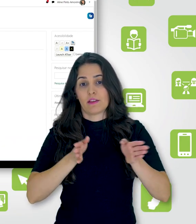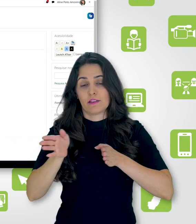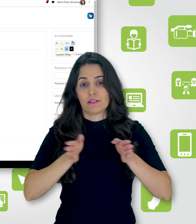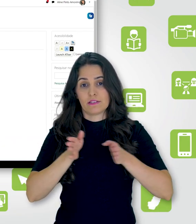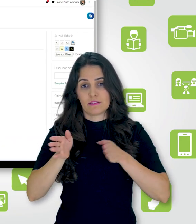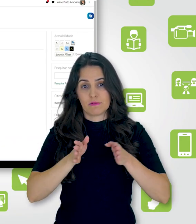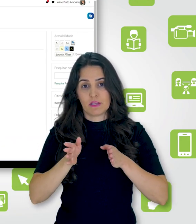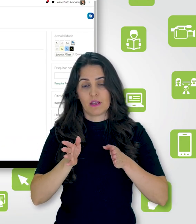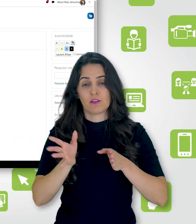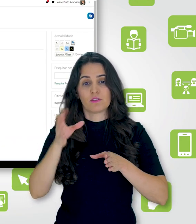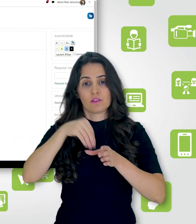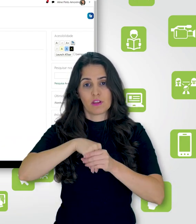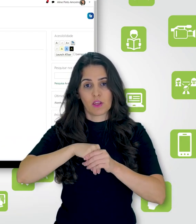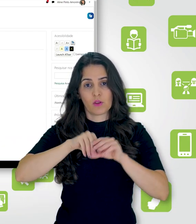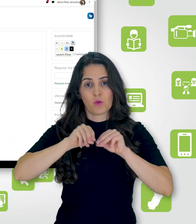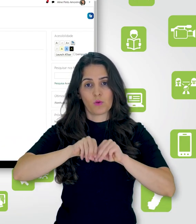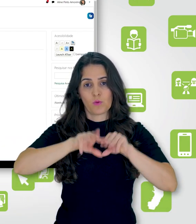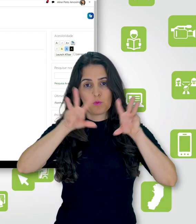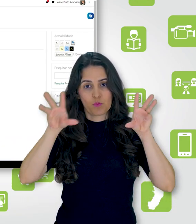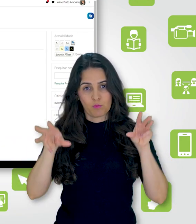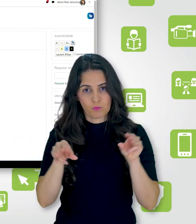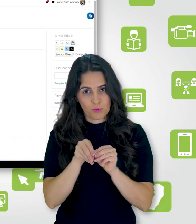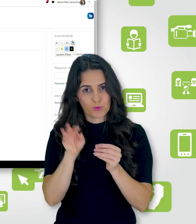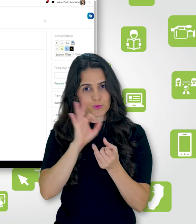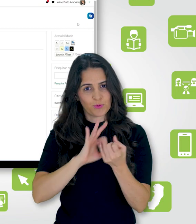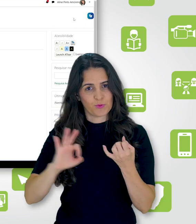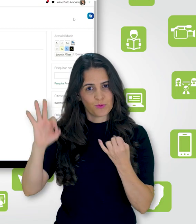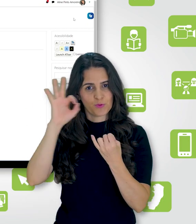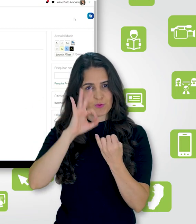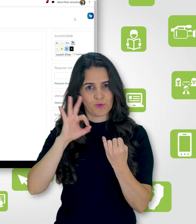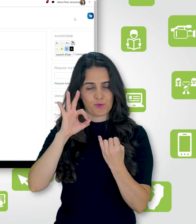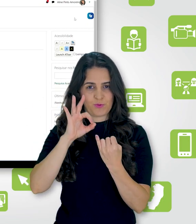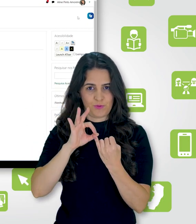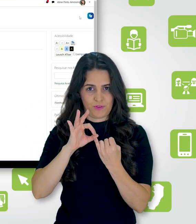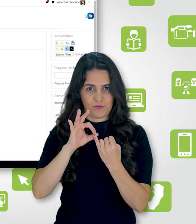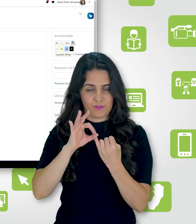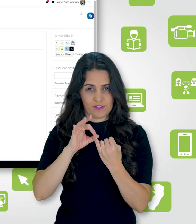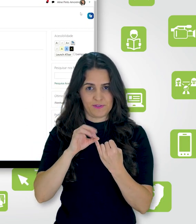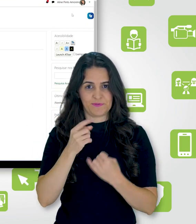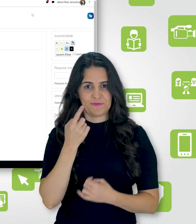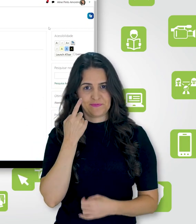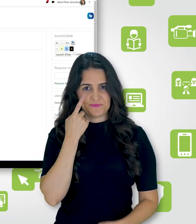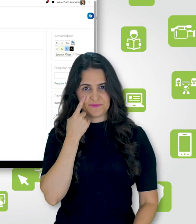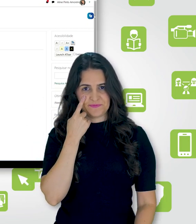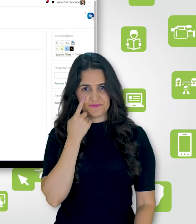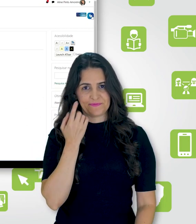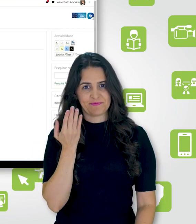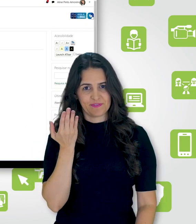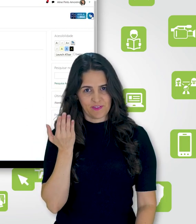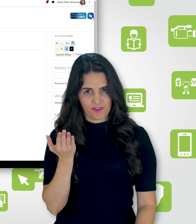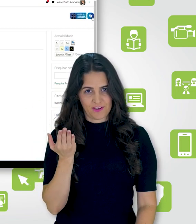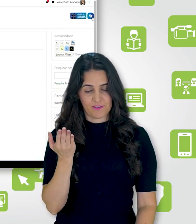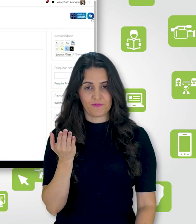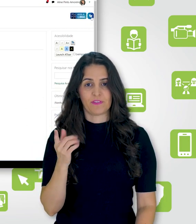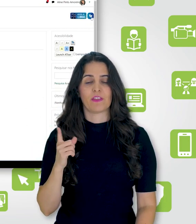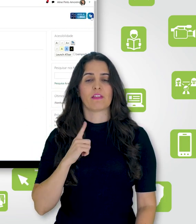disponíveis no Moodle do IFES. Aqui no canto superior direito, nós temos o Vlibras